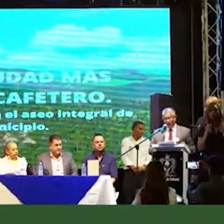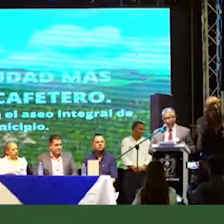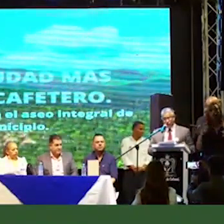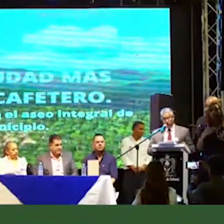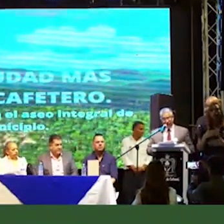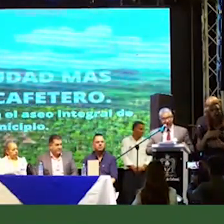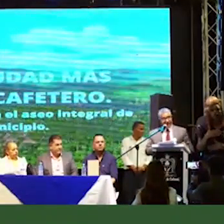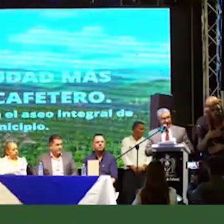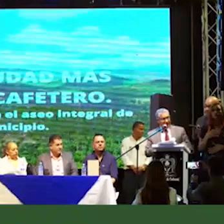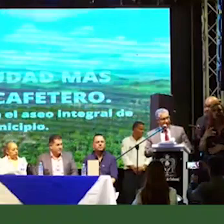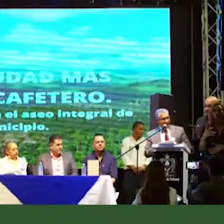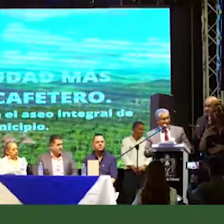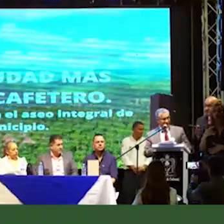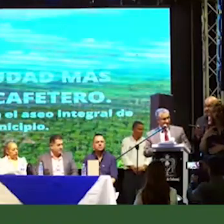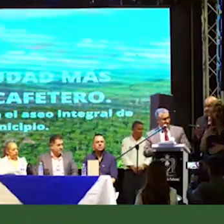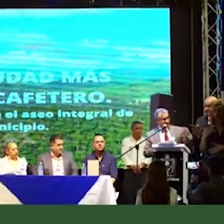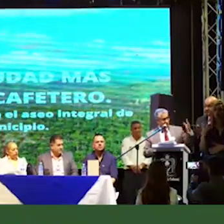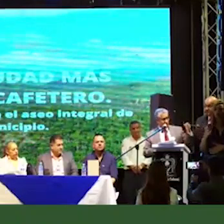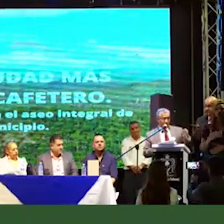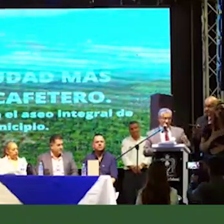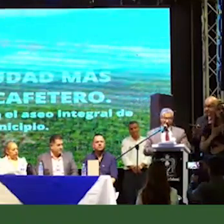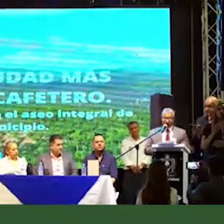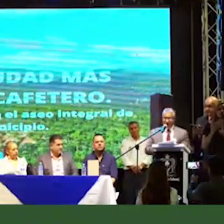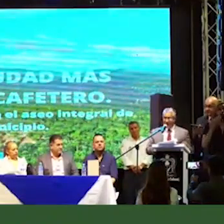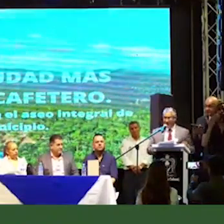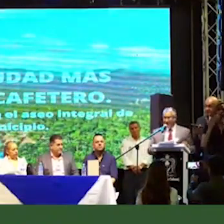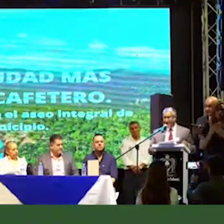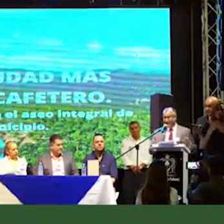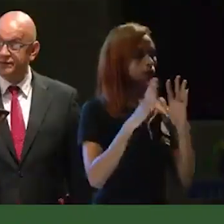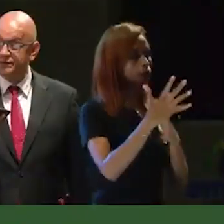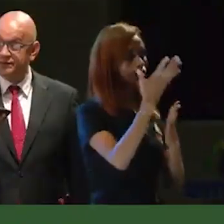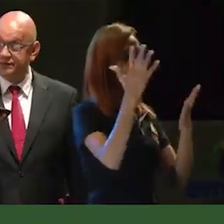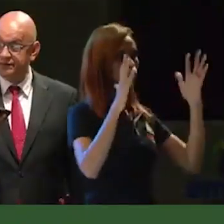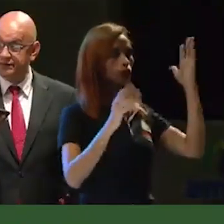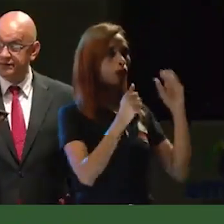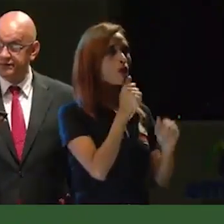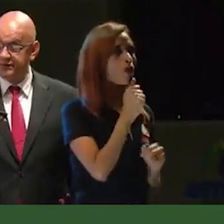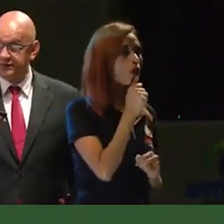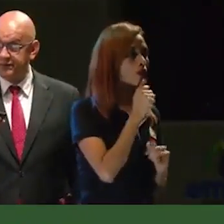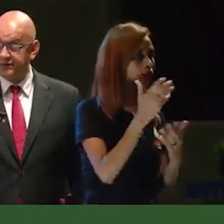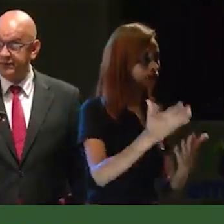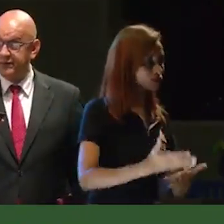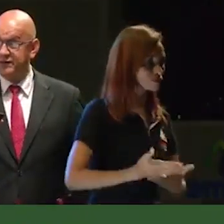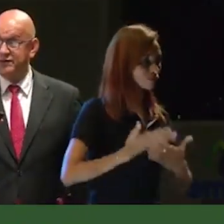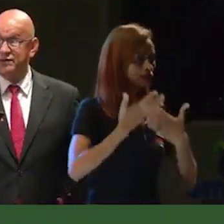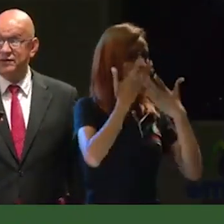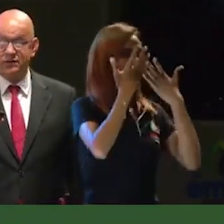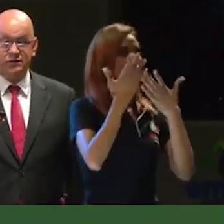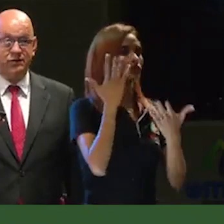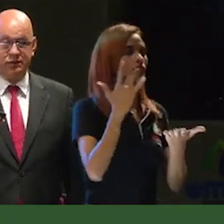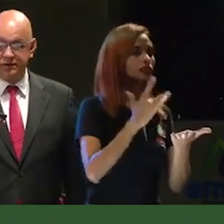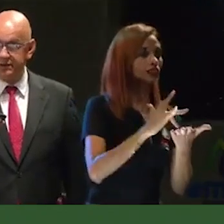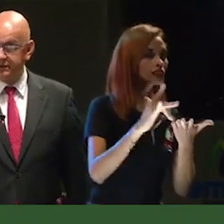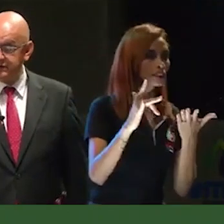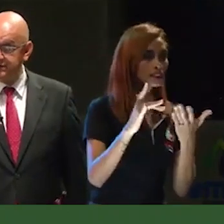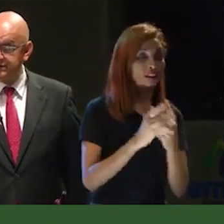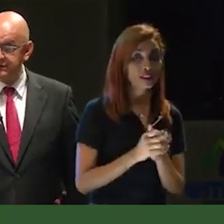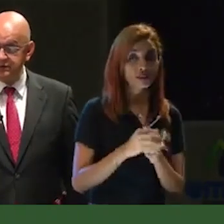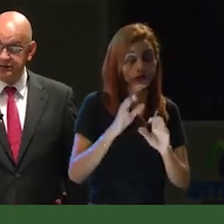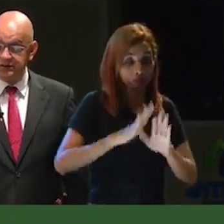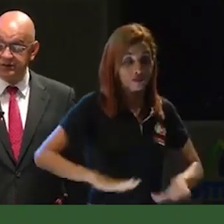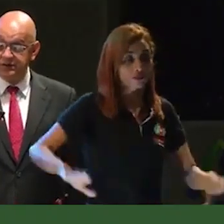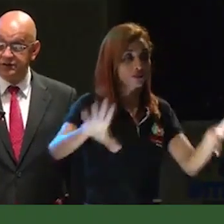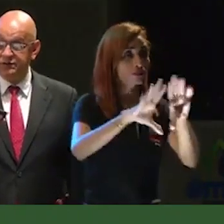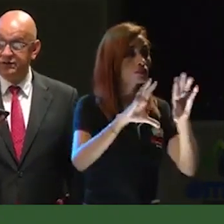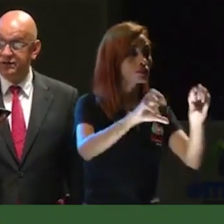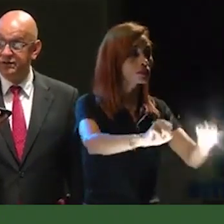de sus fuentes hídricas y de sus bosques, ese aire puro. Es un territorio que, por